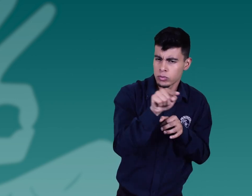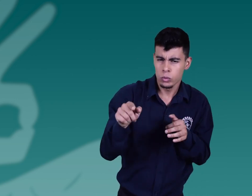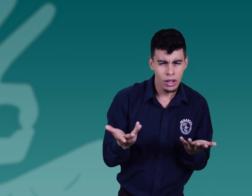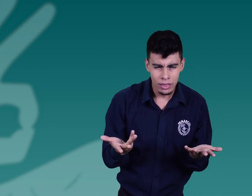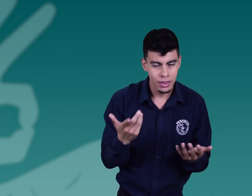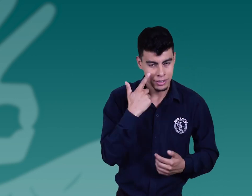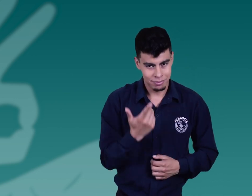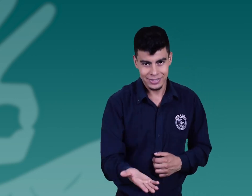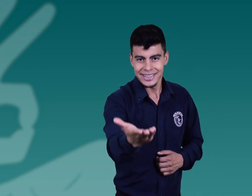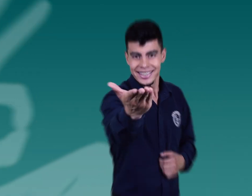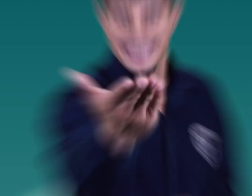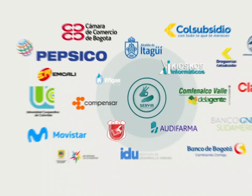que ya cuentan con Servir.